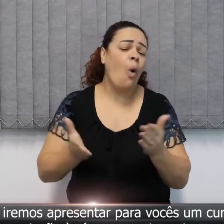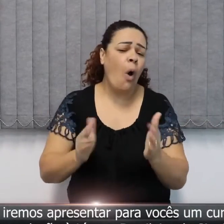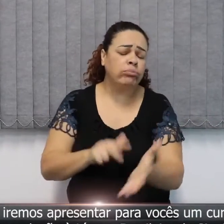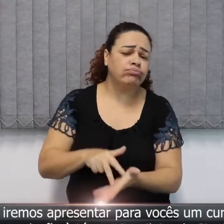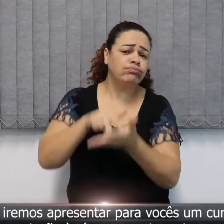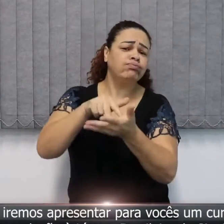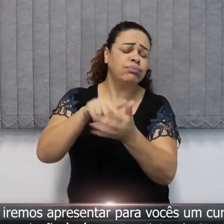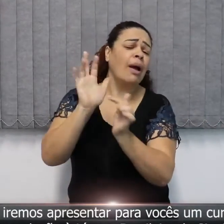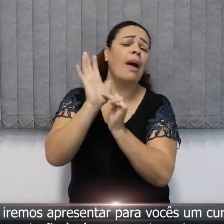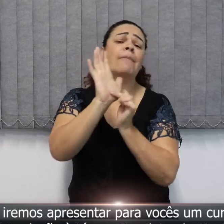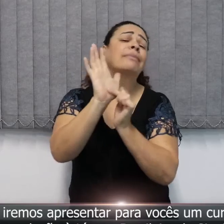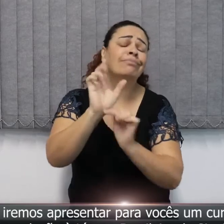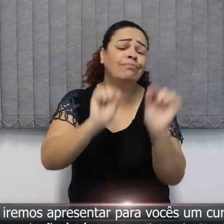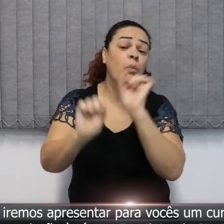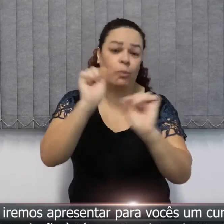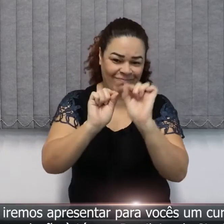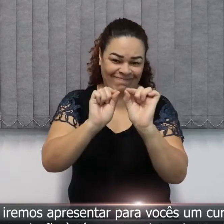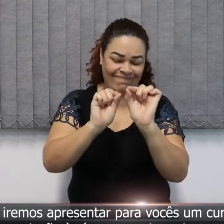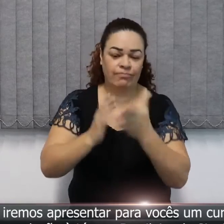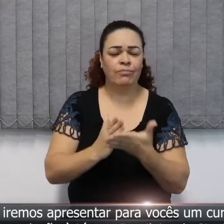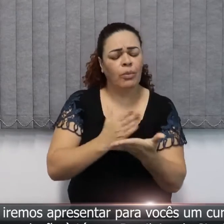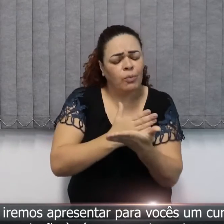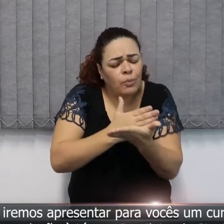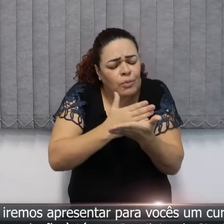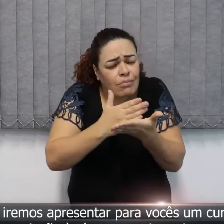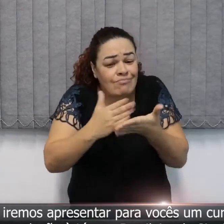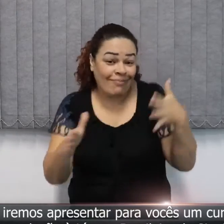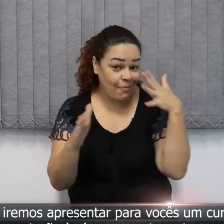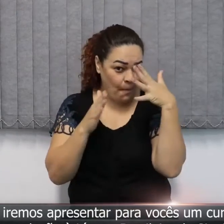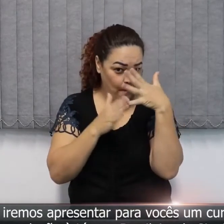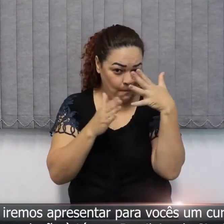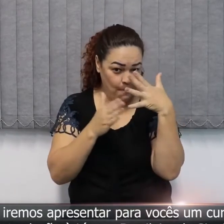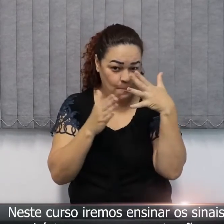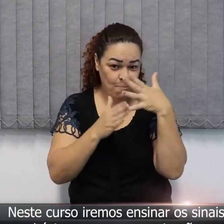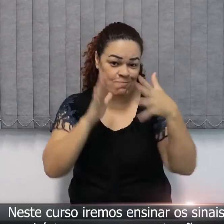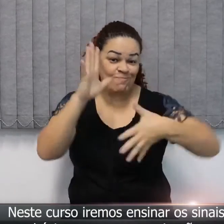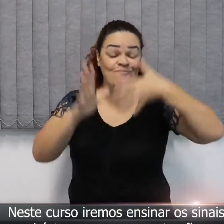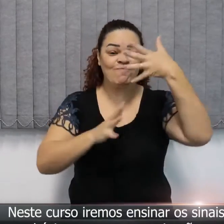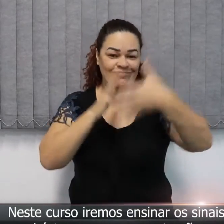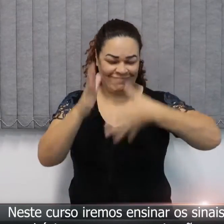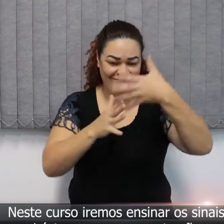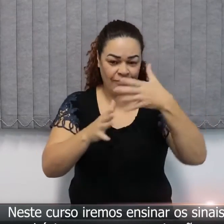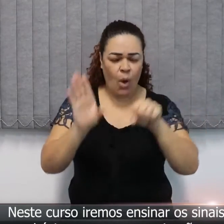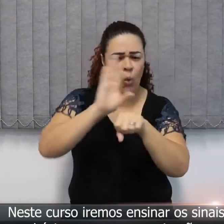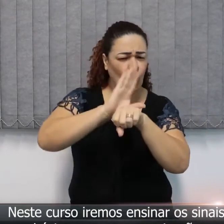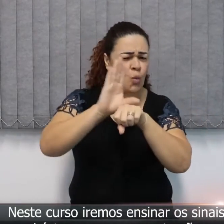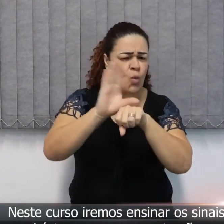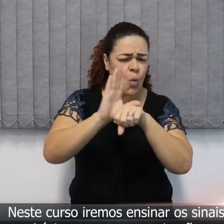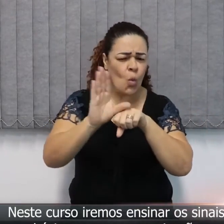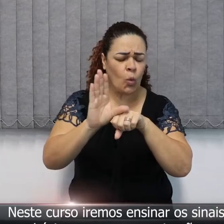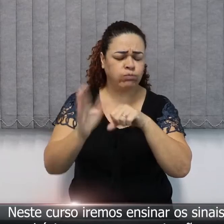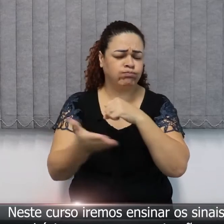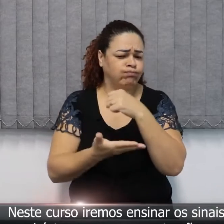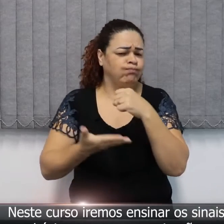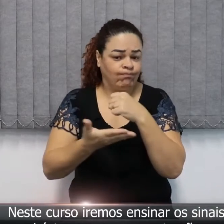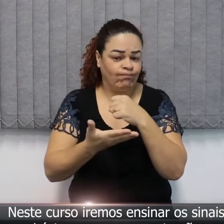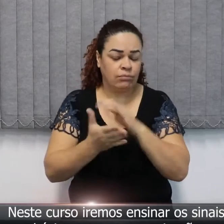introdução à língua brasileira de sinais. Nesse curso iremos ensinar para vocês os sinais